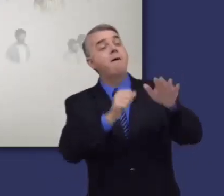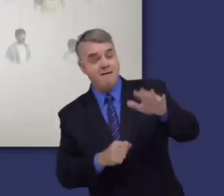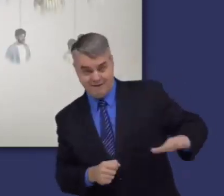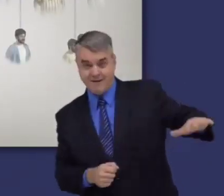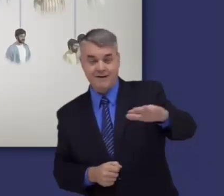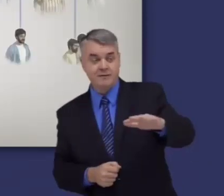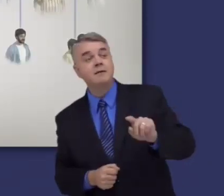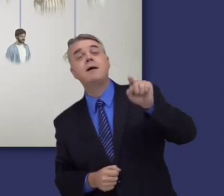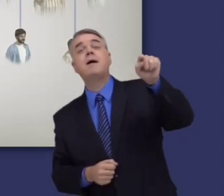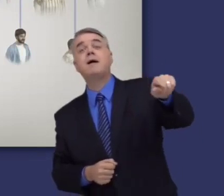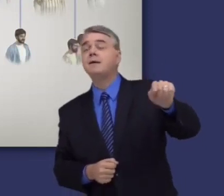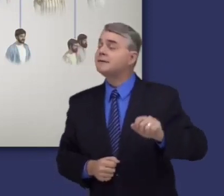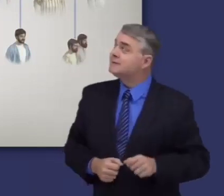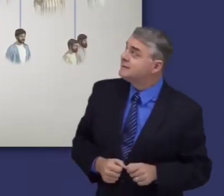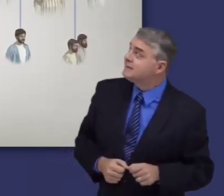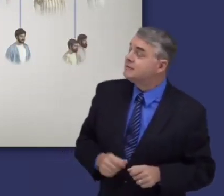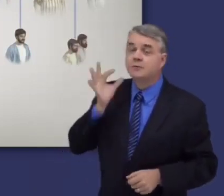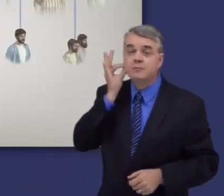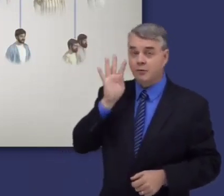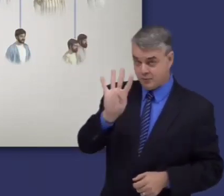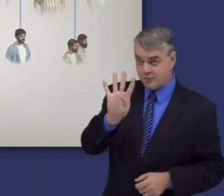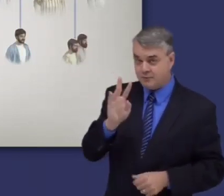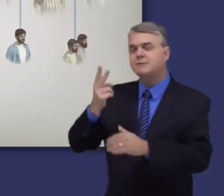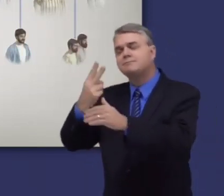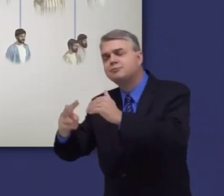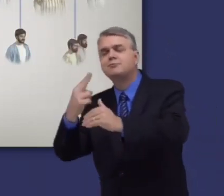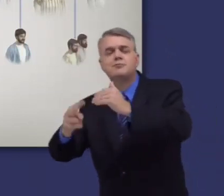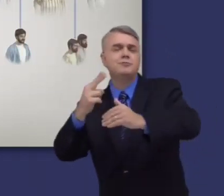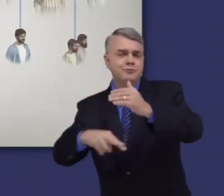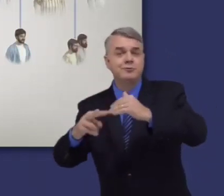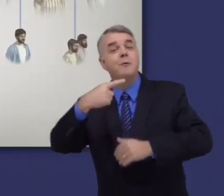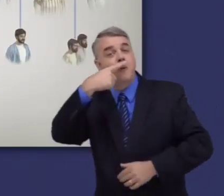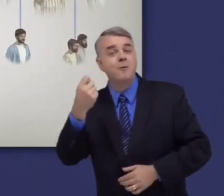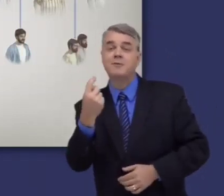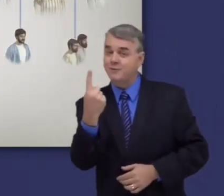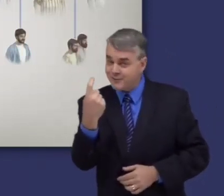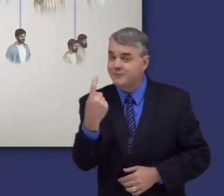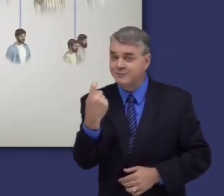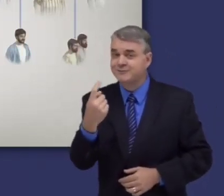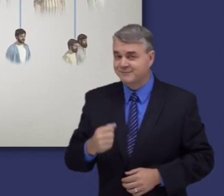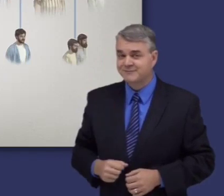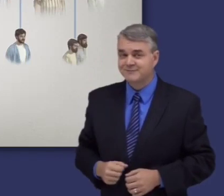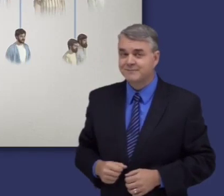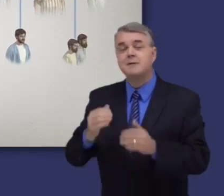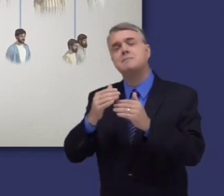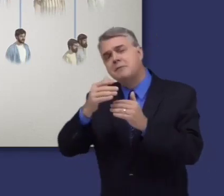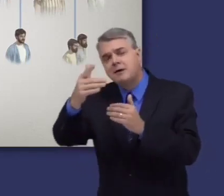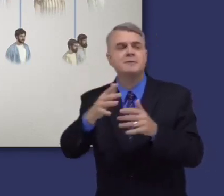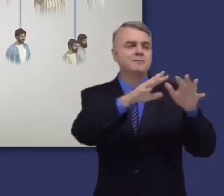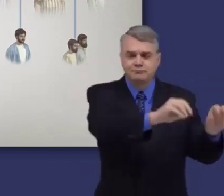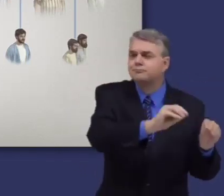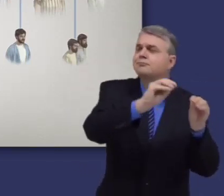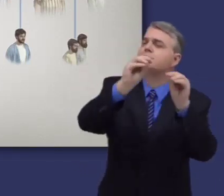Allí, con Lea, Raquel y las siervas de ellas, Jacob tiene muchos hijos, entre ellos once